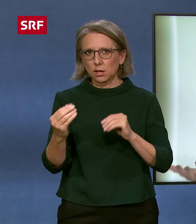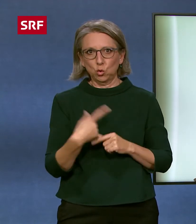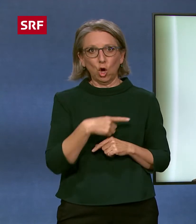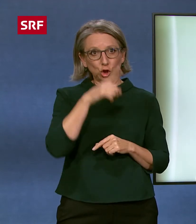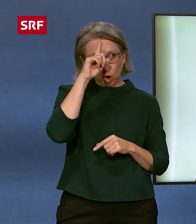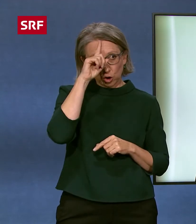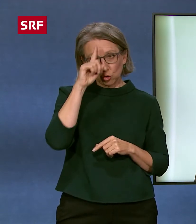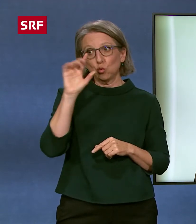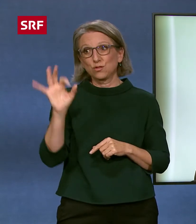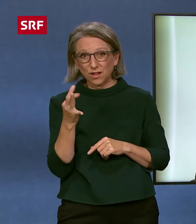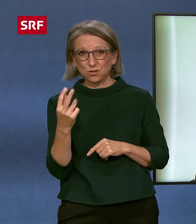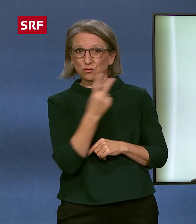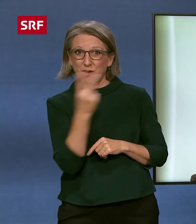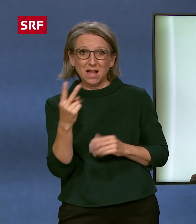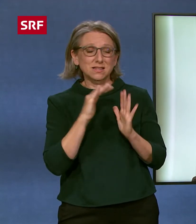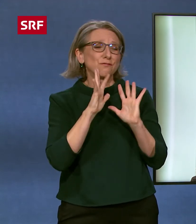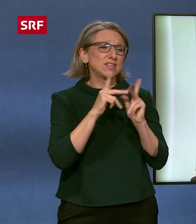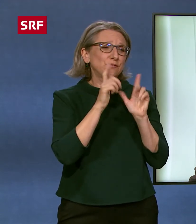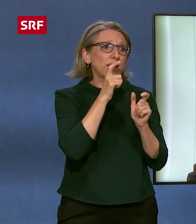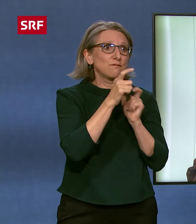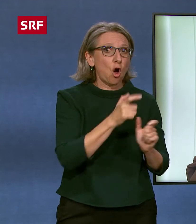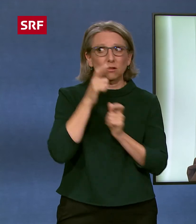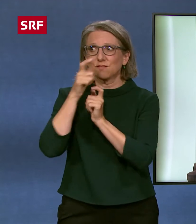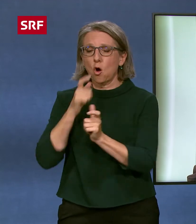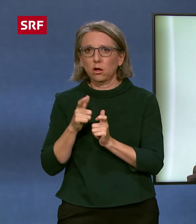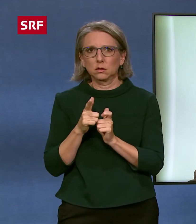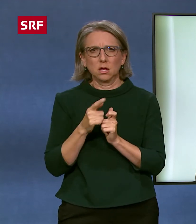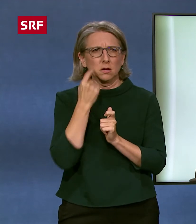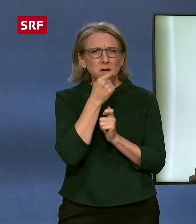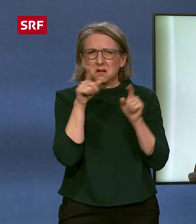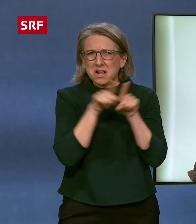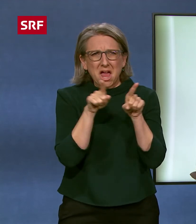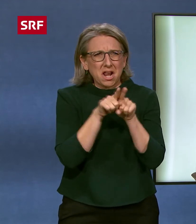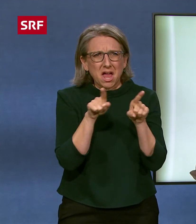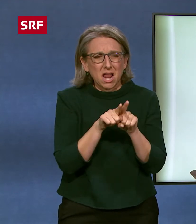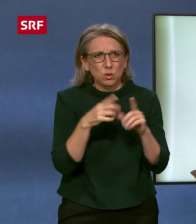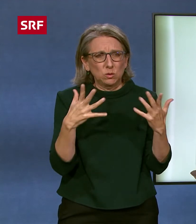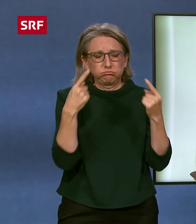auch im Französischen, die mit Lippenlesen einfach gleich aussehen. Und das ist so ein gutes Hilfsmittel.